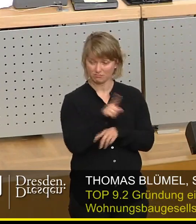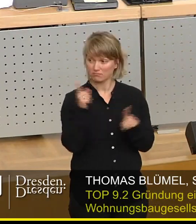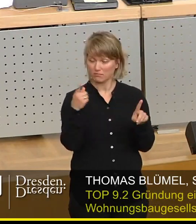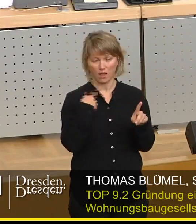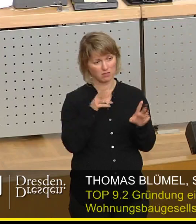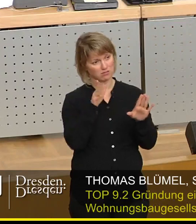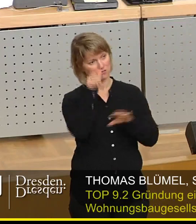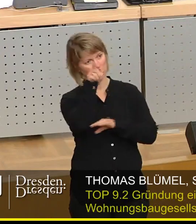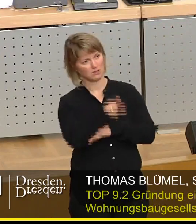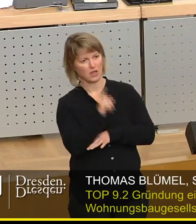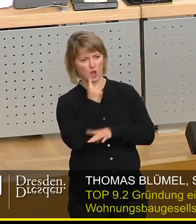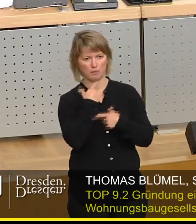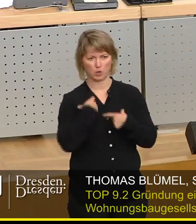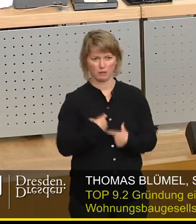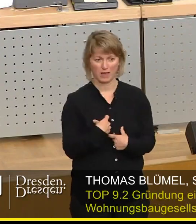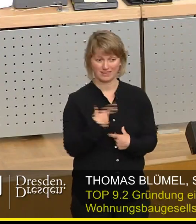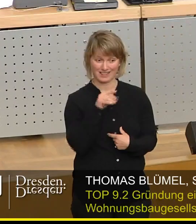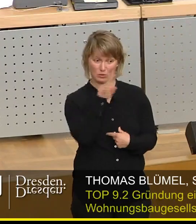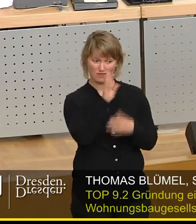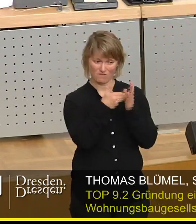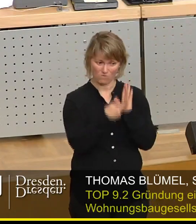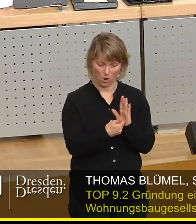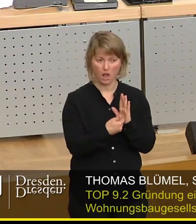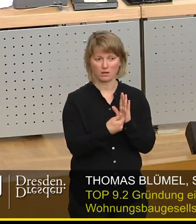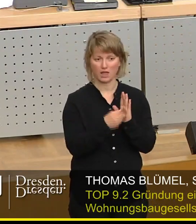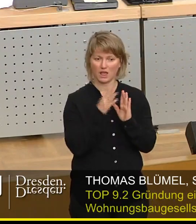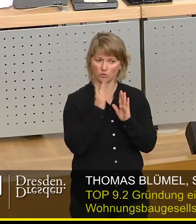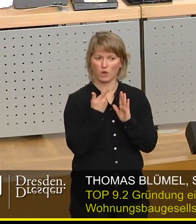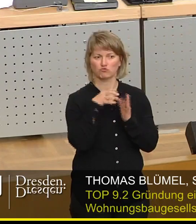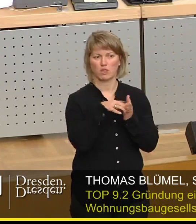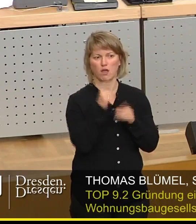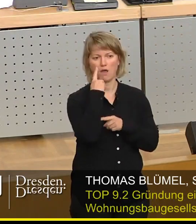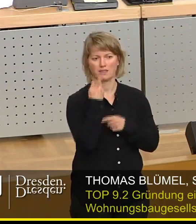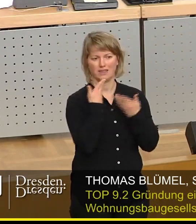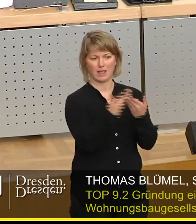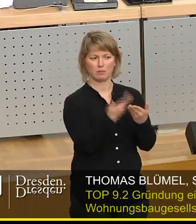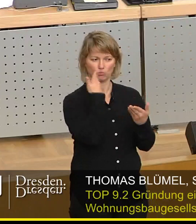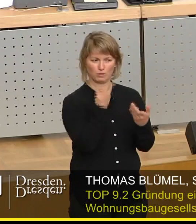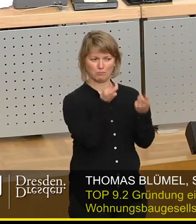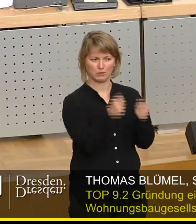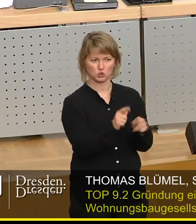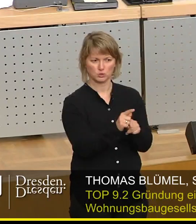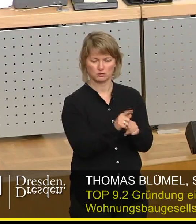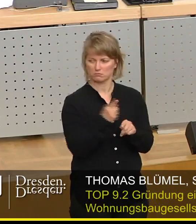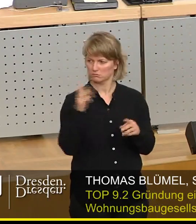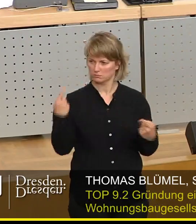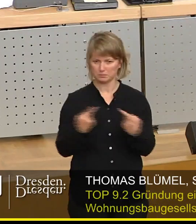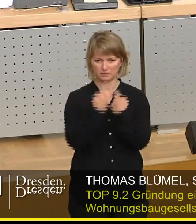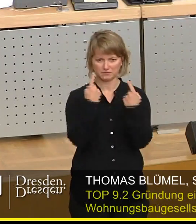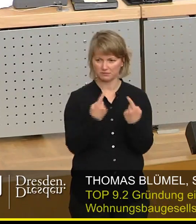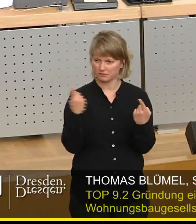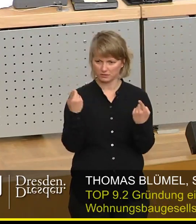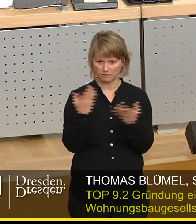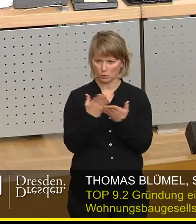favorisierte Oberbürgermeister, der genau diese Vorlage dem Stadtrat zur Beschlussfassung vorgelegt hat. Diesen Widerspruch haben Sie nicht